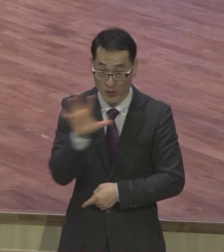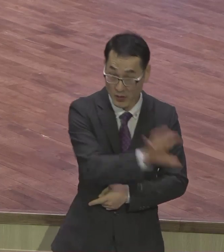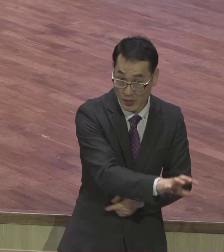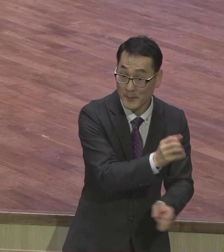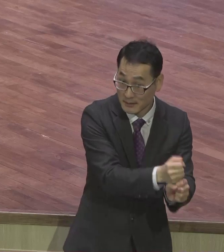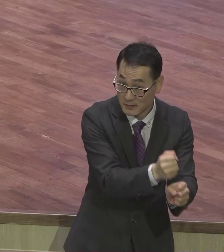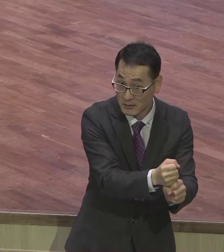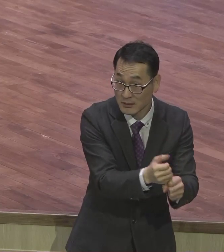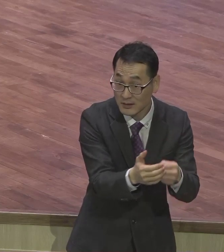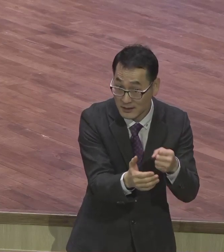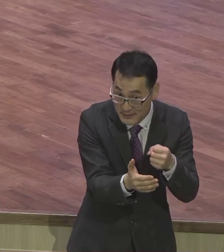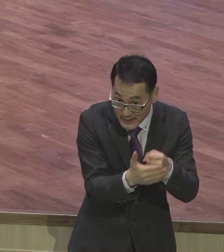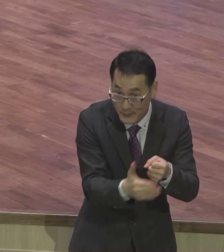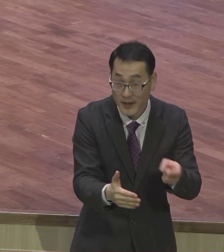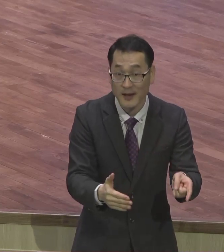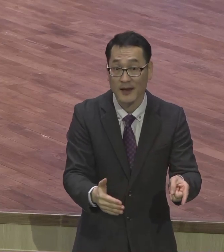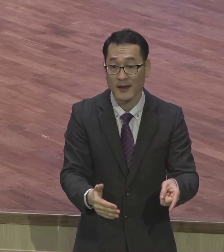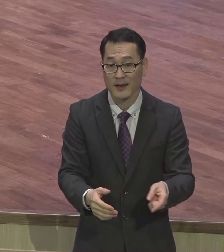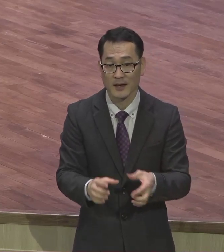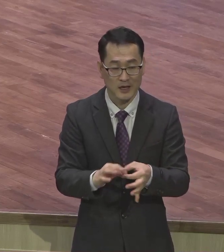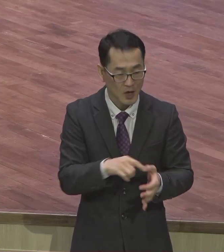하나님의 손을 두고 행하게 하신다.